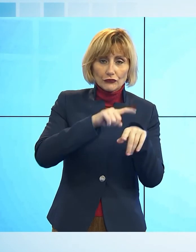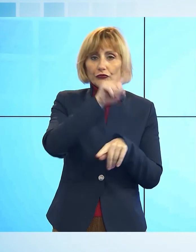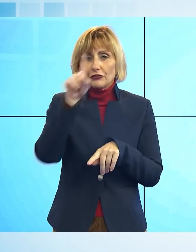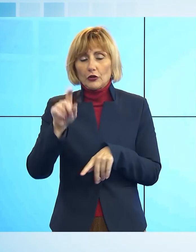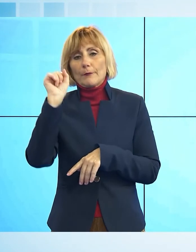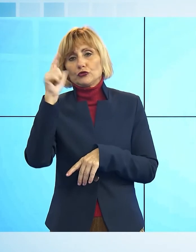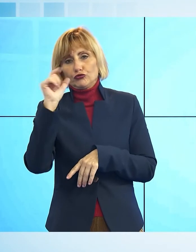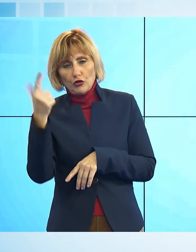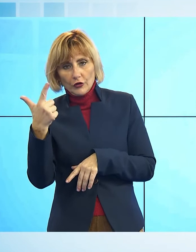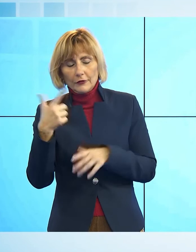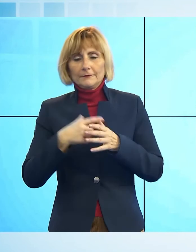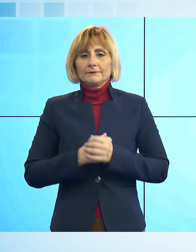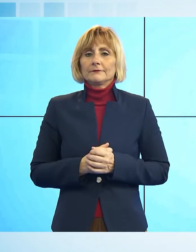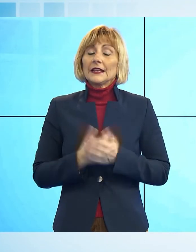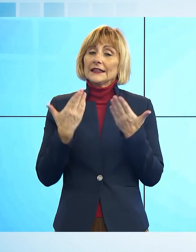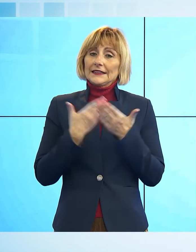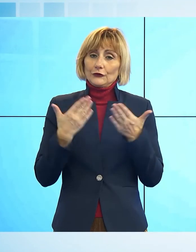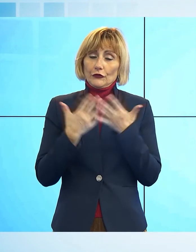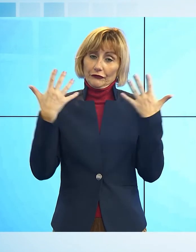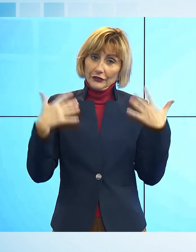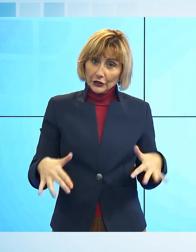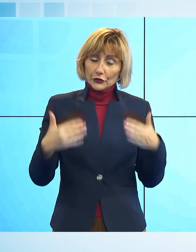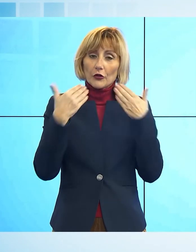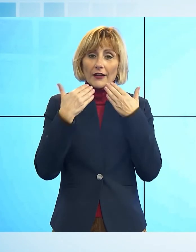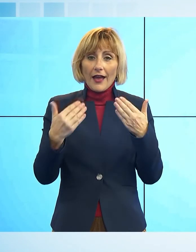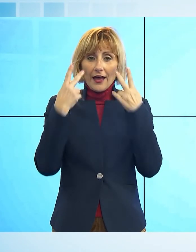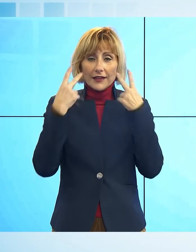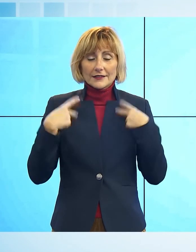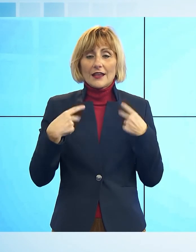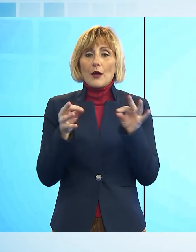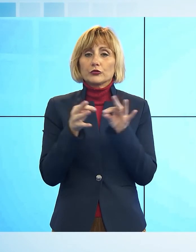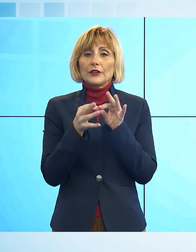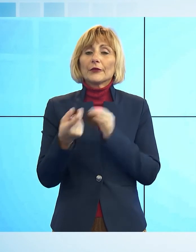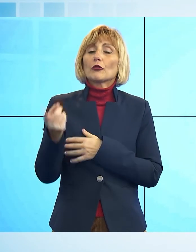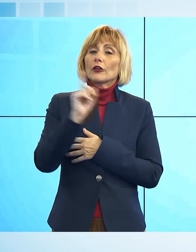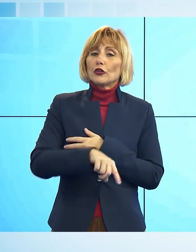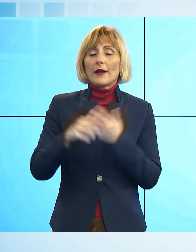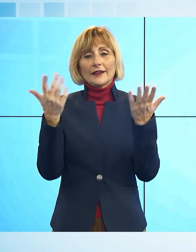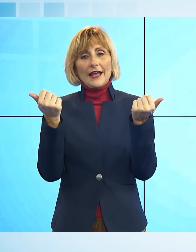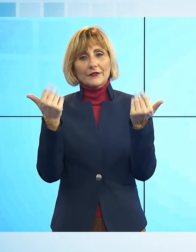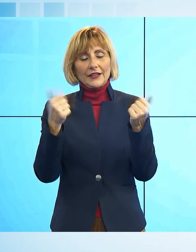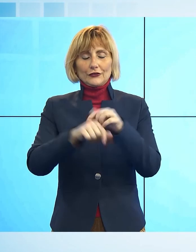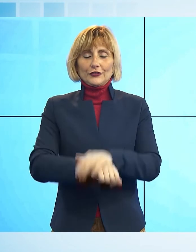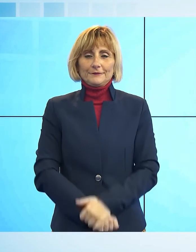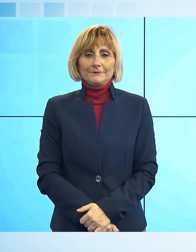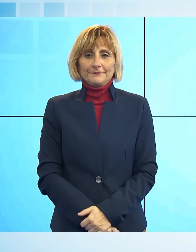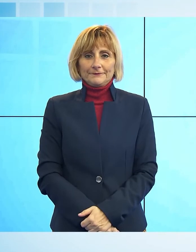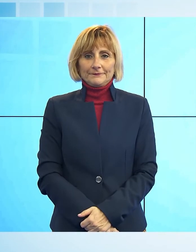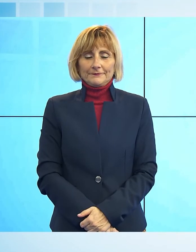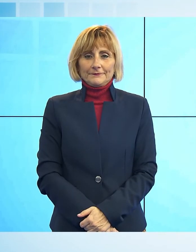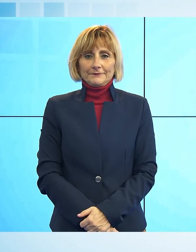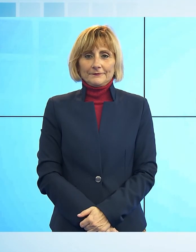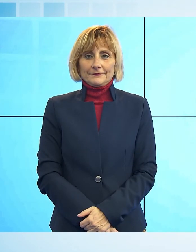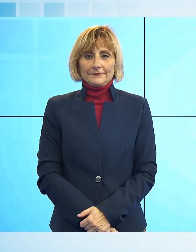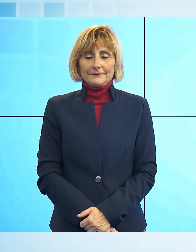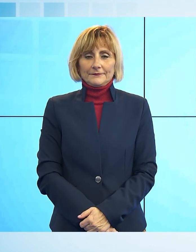E con questa notizia chiudiamo la prima parte del nostro telegiornale. ci fermiamo poi per qualche istante di pausa e torniamo con lo sport a cura di Guido